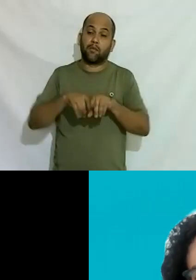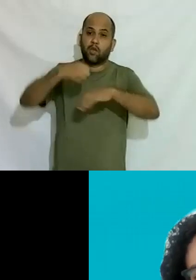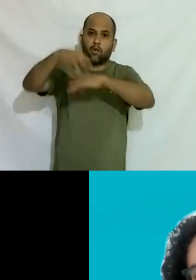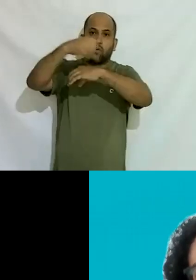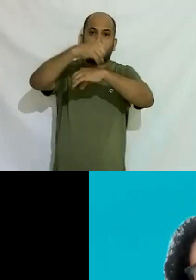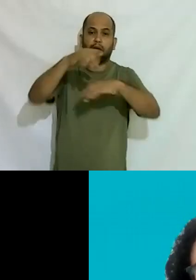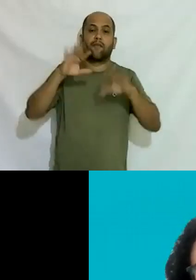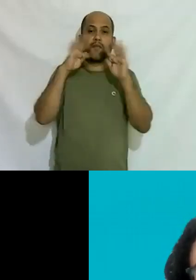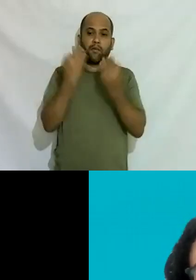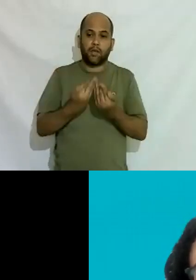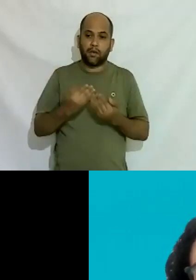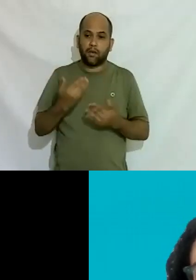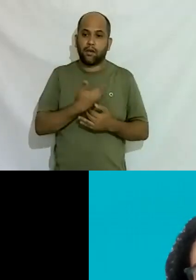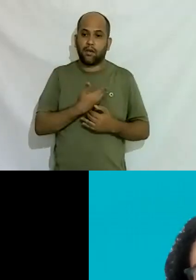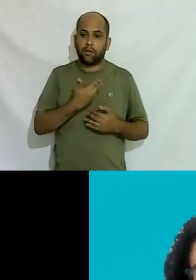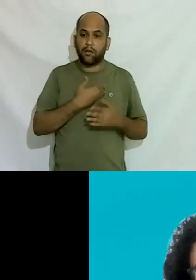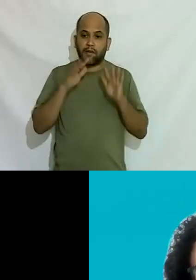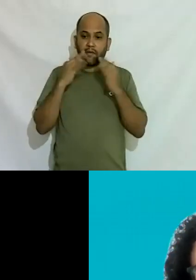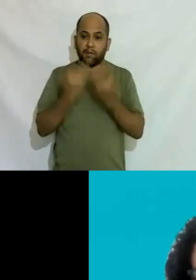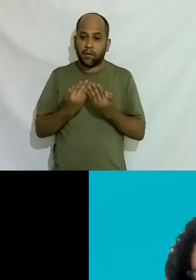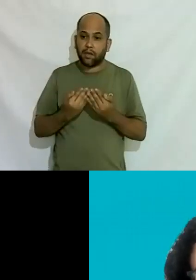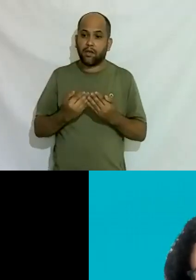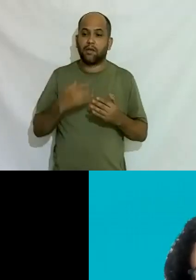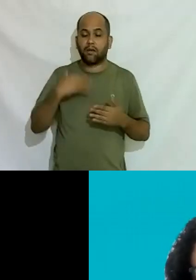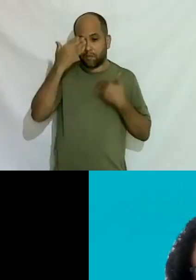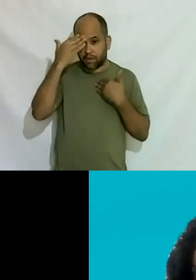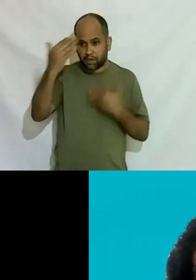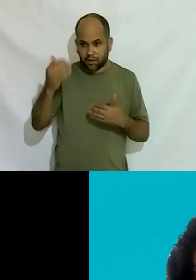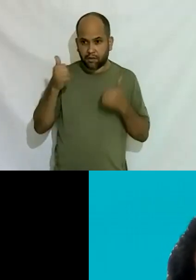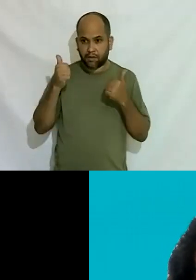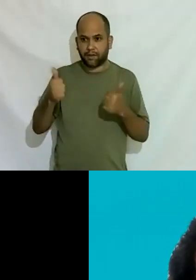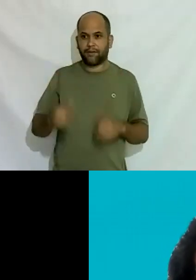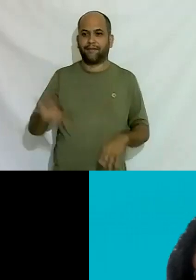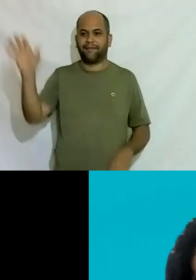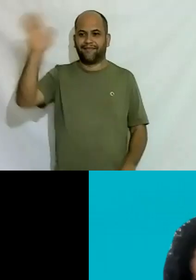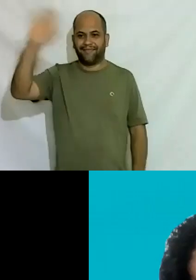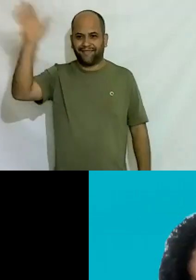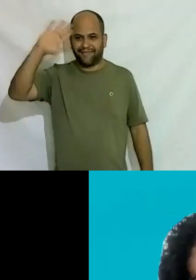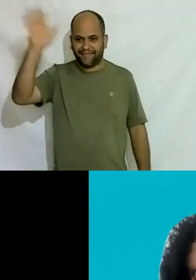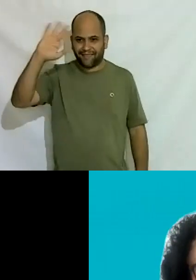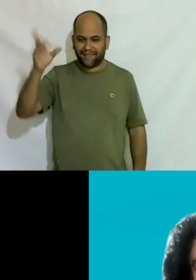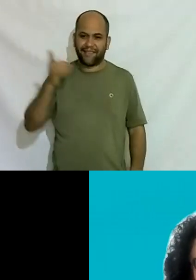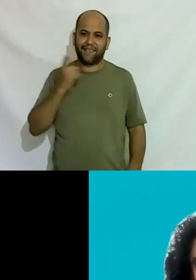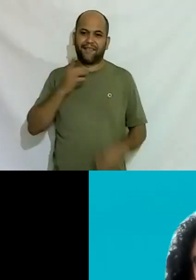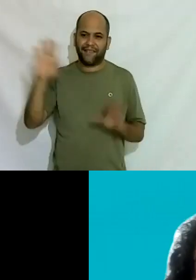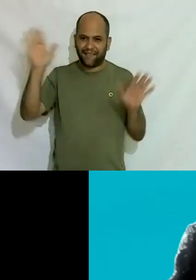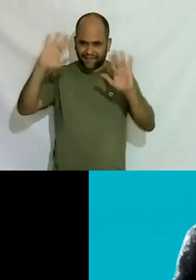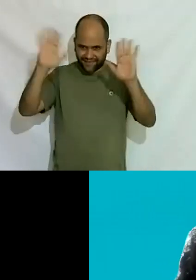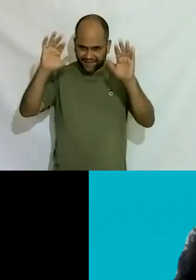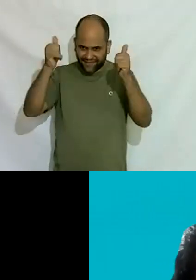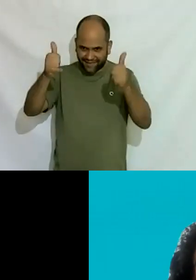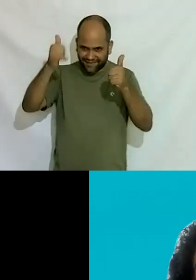a família e é isso muito obrigado mesmo Damião eu que agradeço eu que agradeço a oportunidade